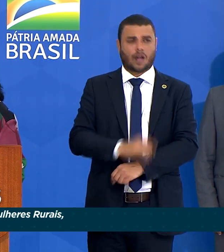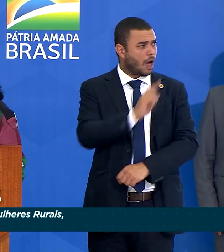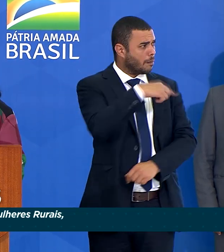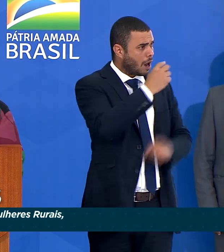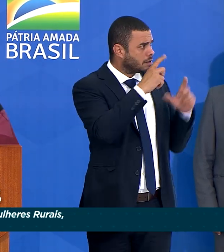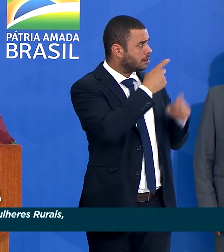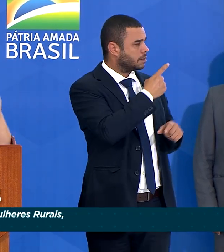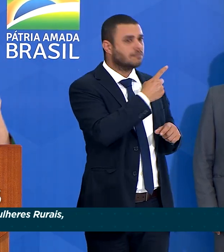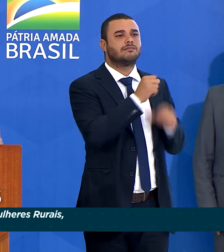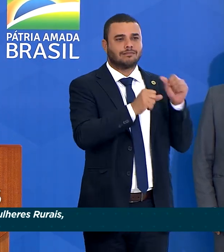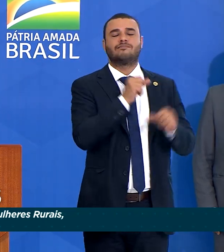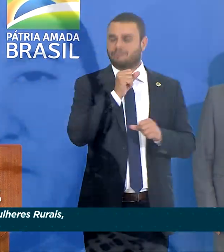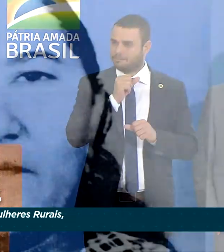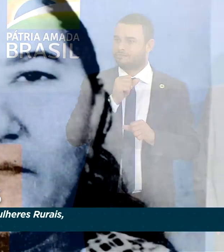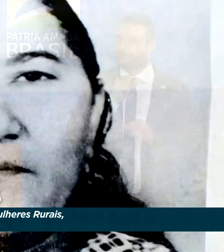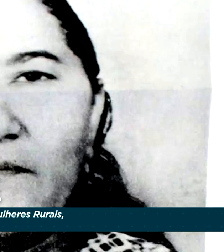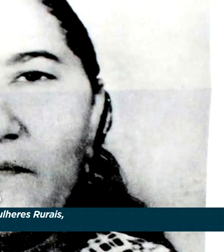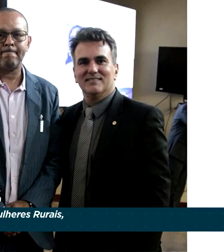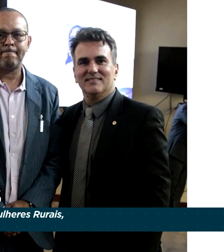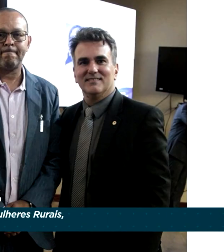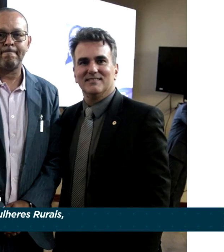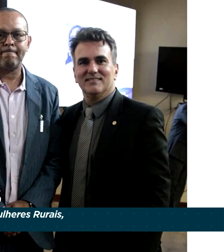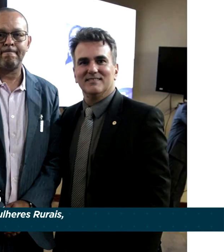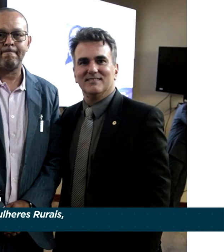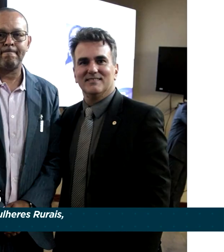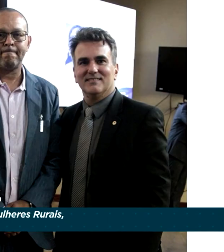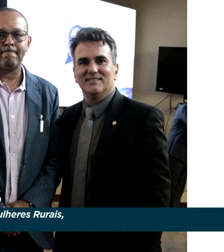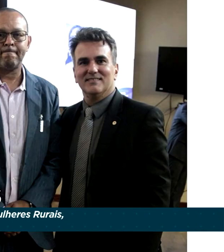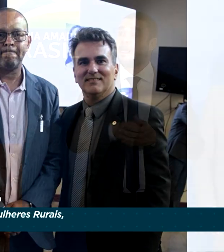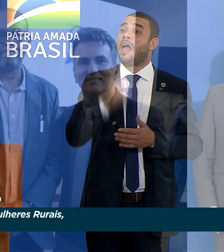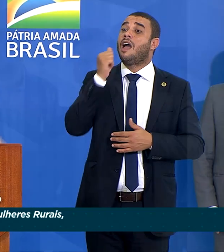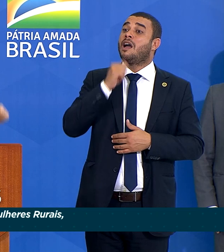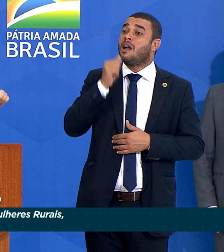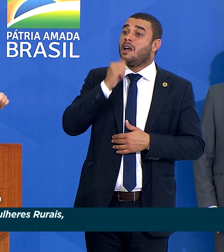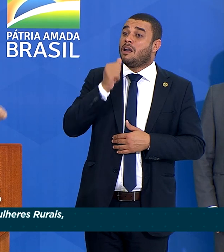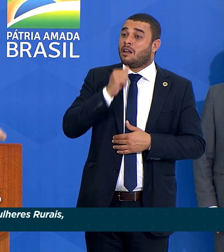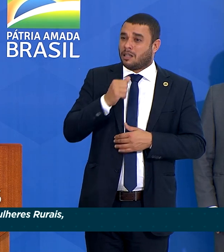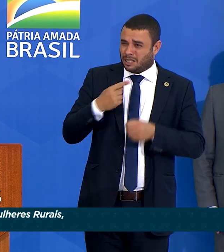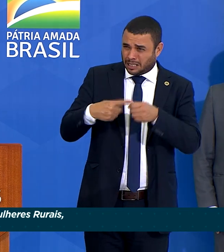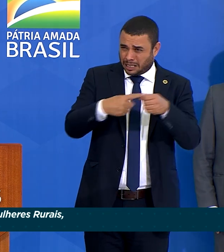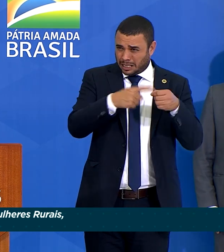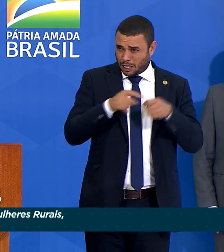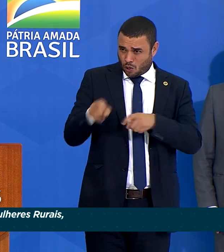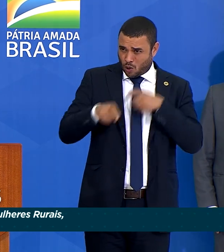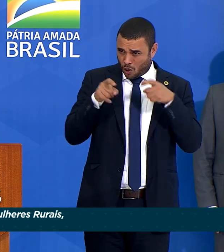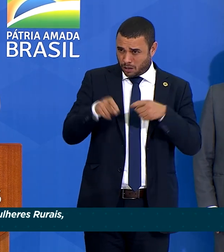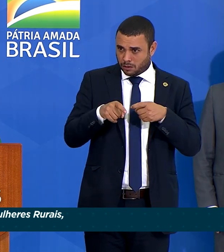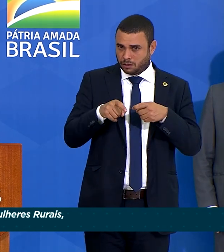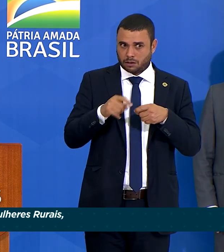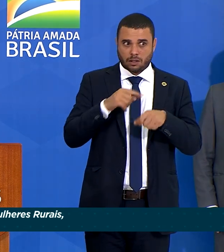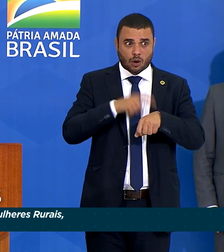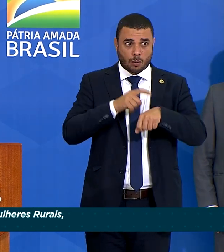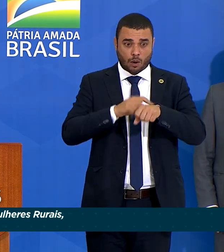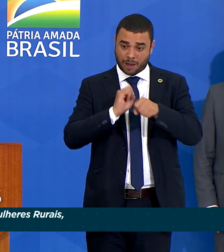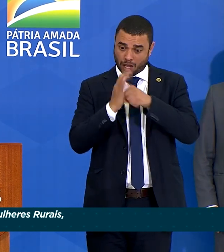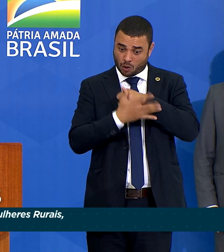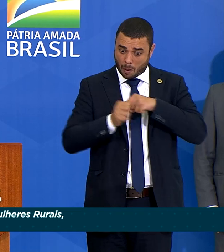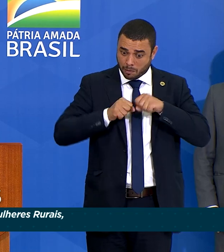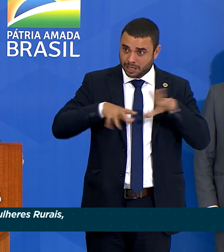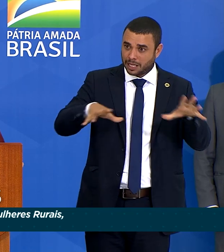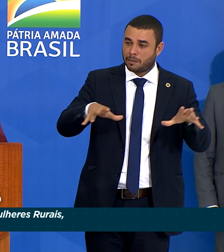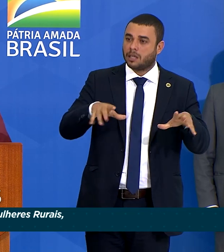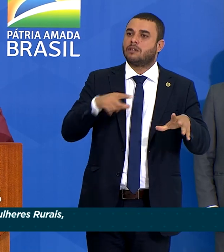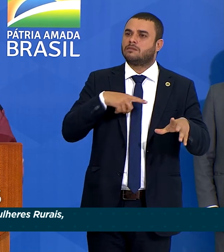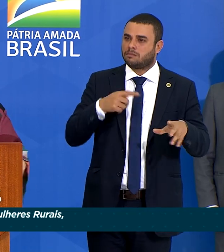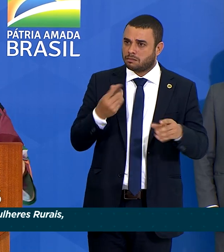do campo, em tempo de pandemia, foi alimentada.